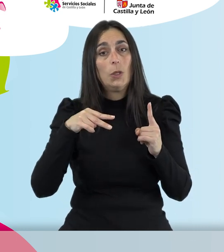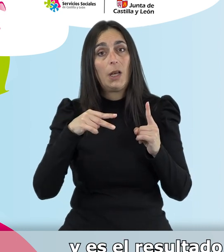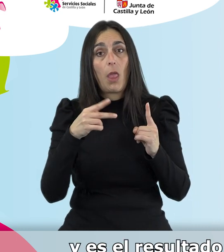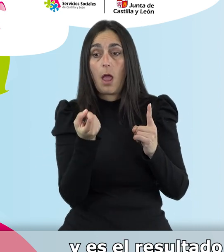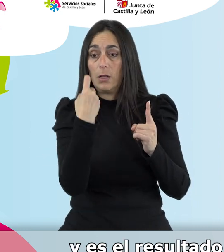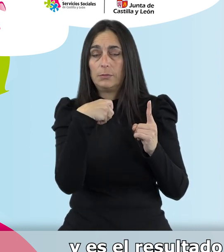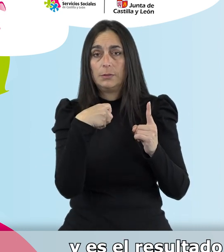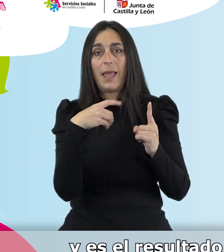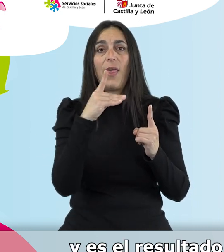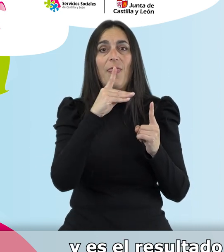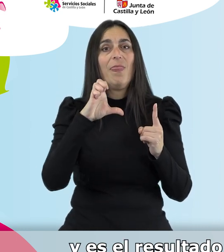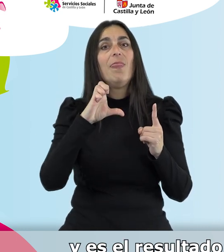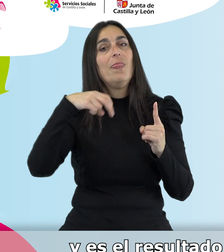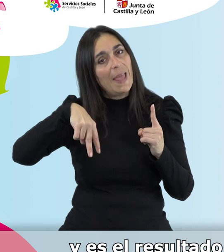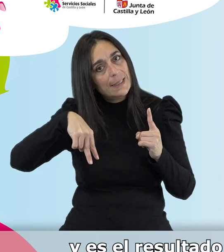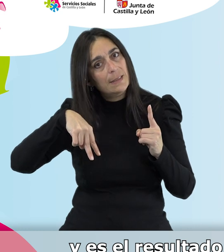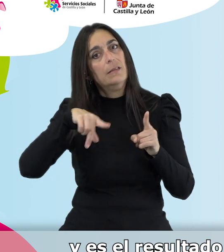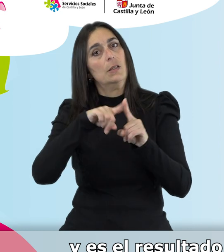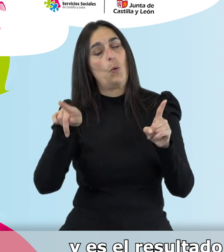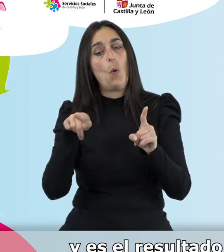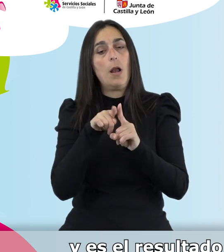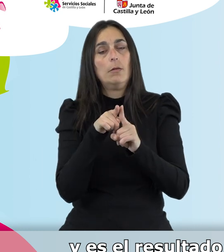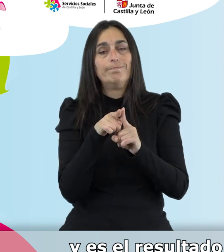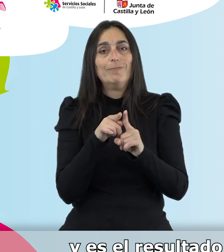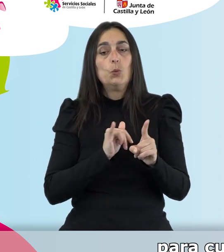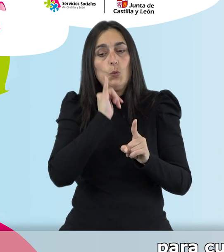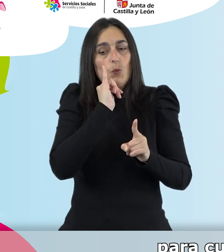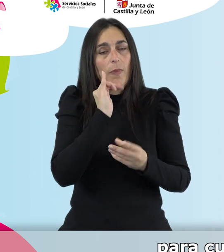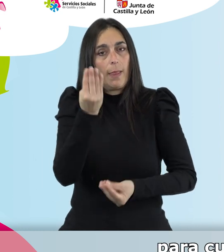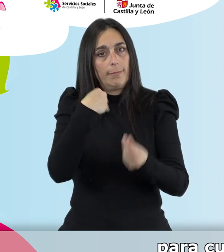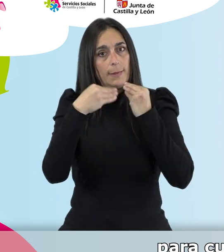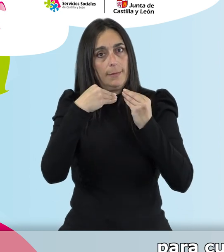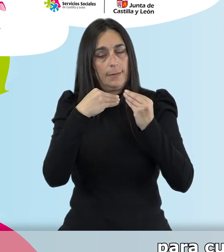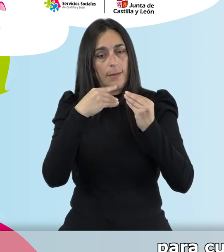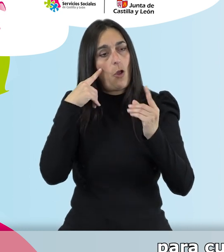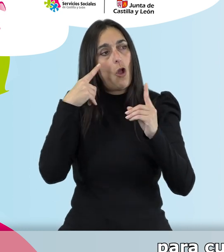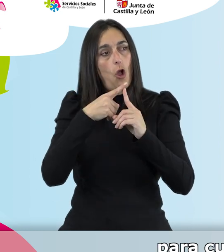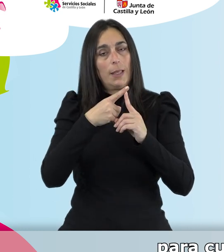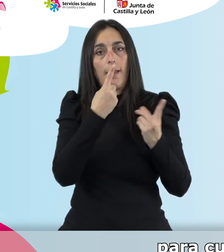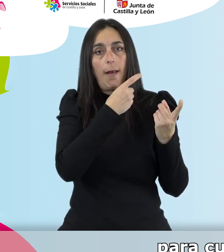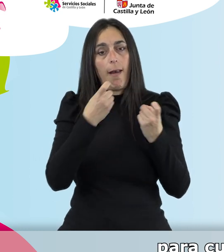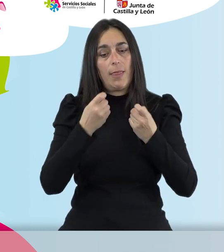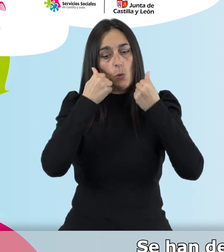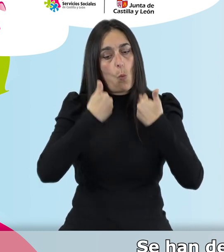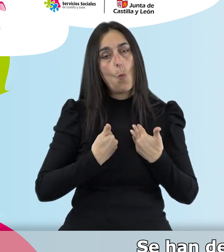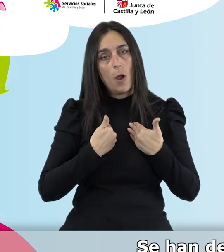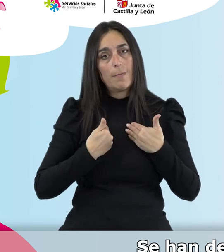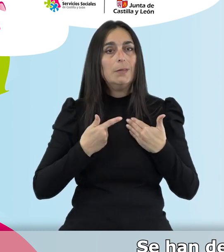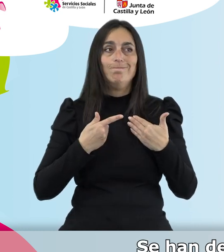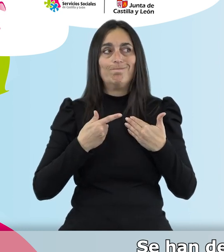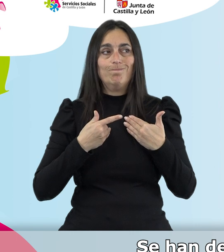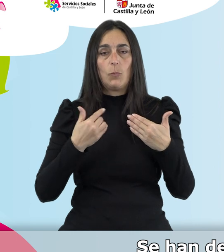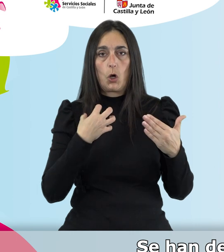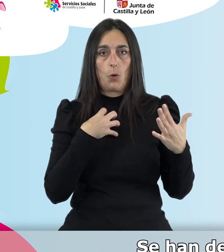y es el resultado de la ingesta insuficiente de nutrientes para cubrir esas necesidades fisiológicas. Se han